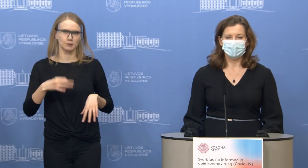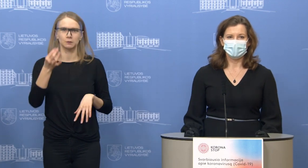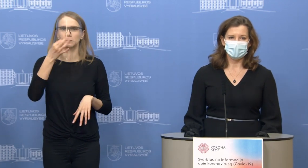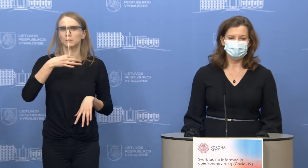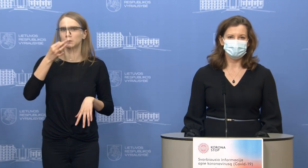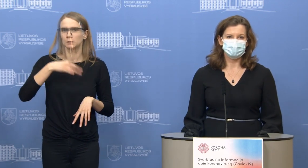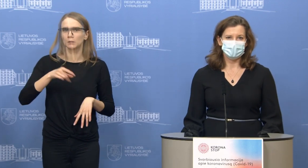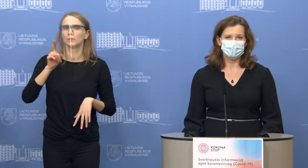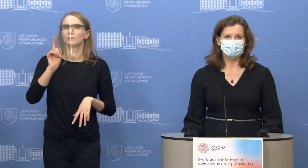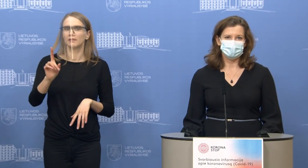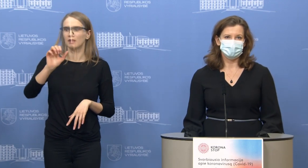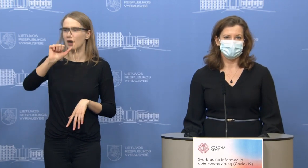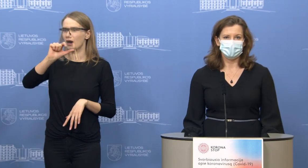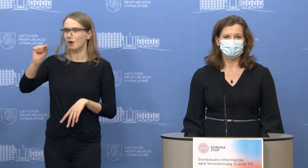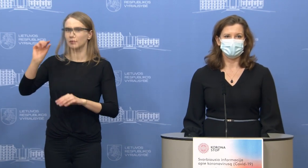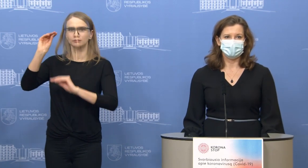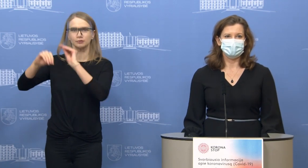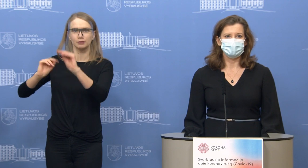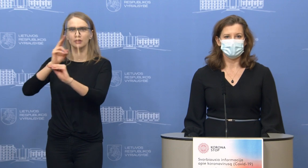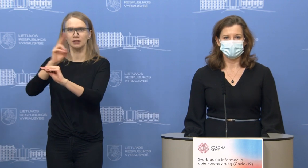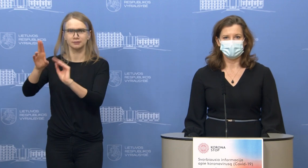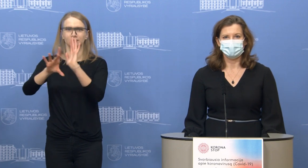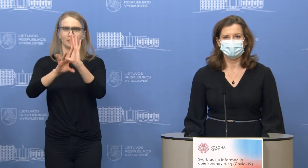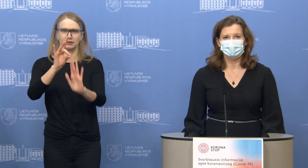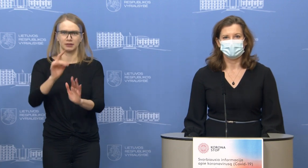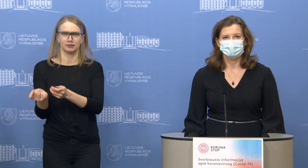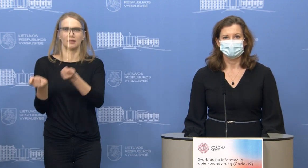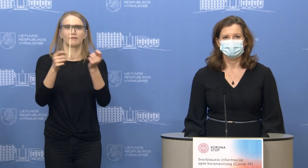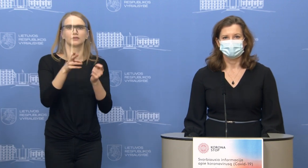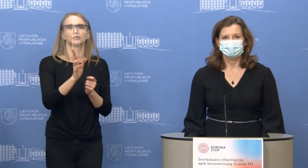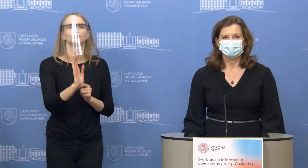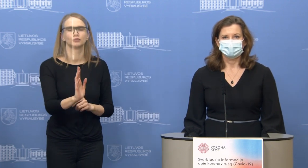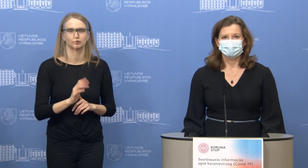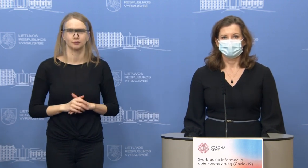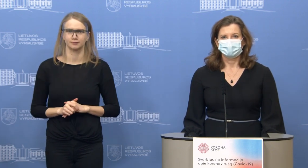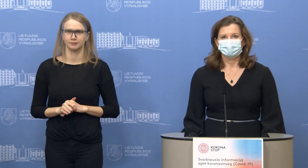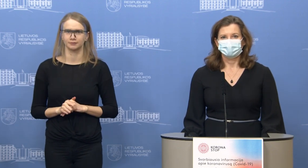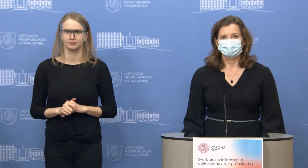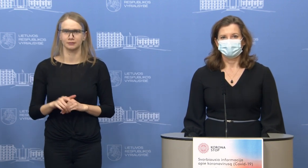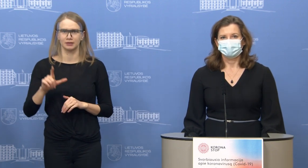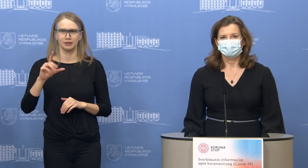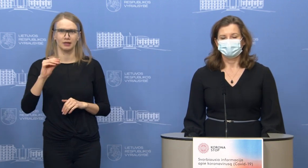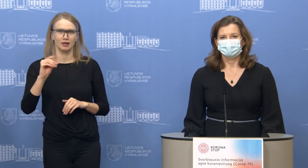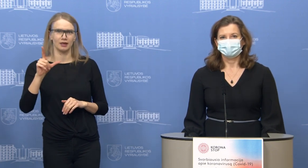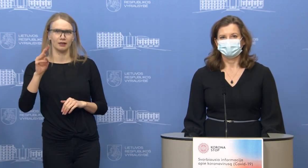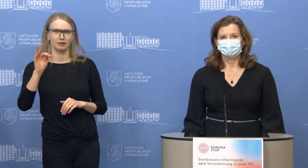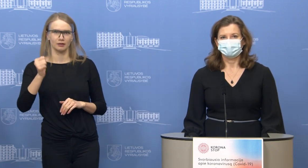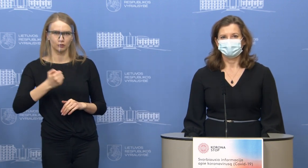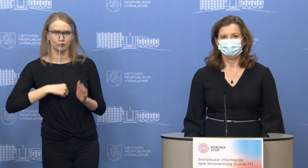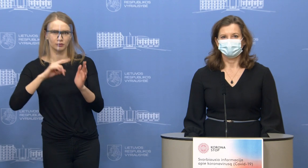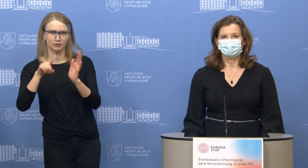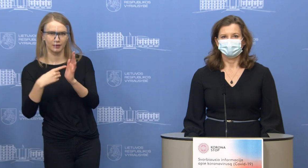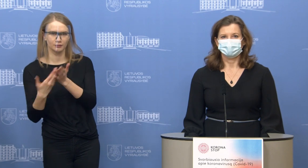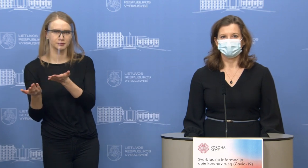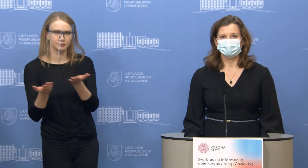aplikacijos kūrėjai. Tačiau, manau, kad tikrai bus galimybių nemažai. Taip, Elta, matau, dar turite klausimą. Lukai,